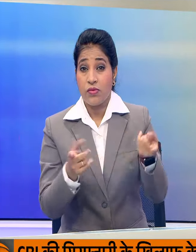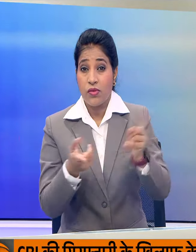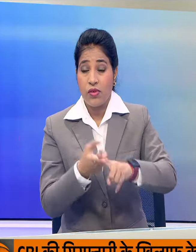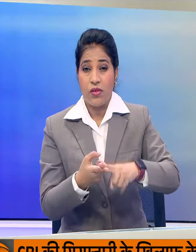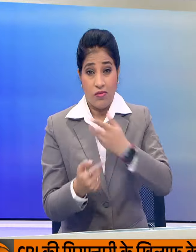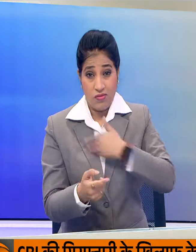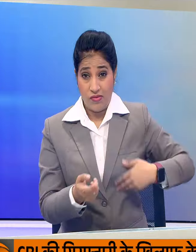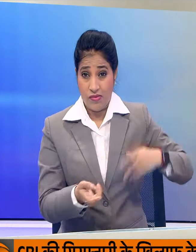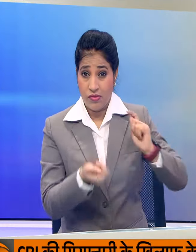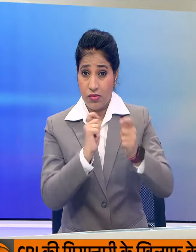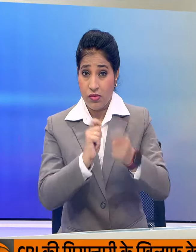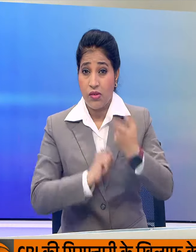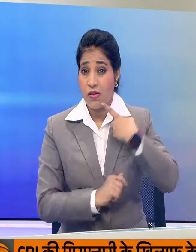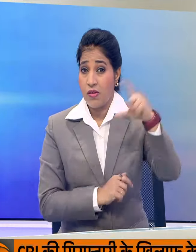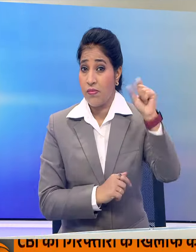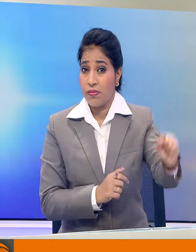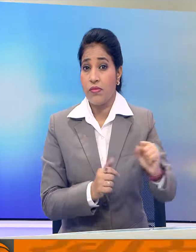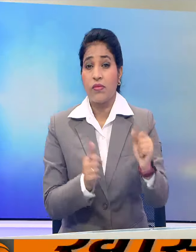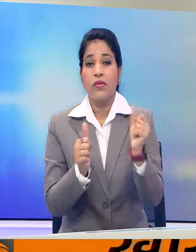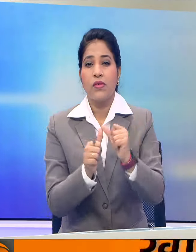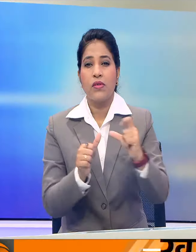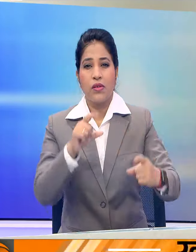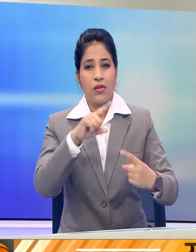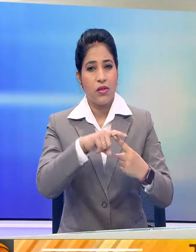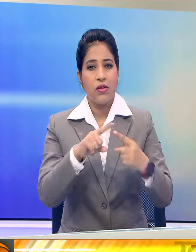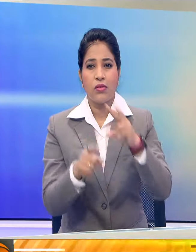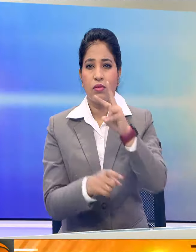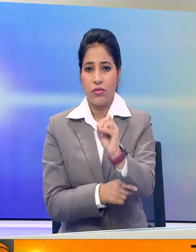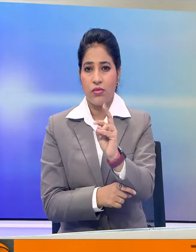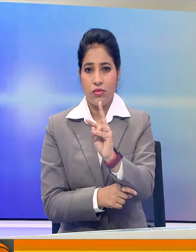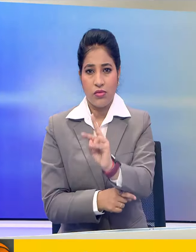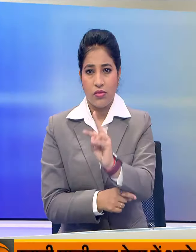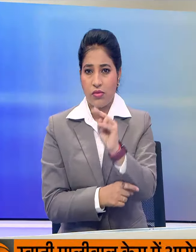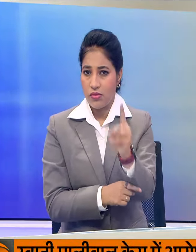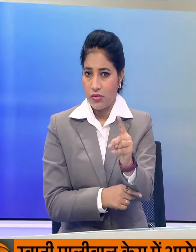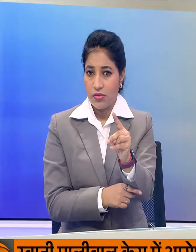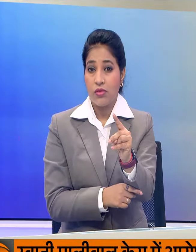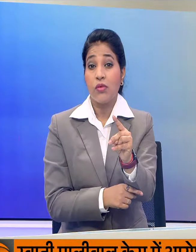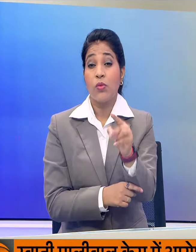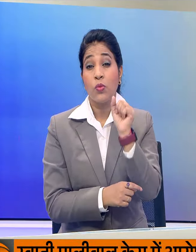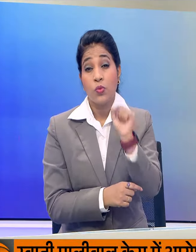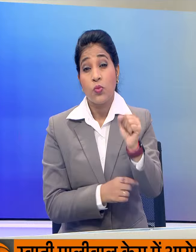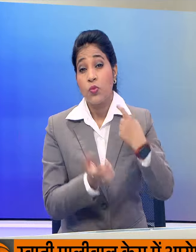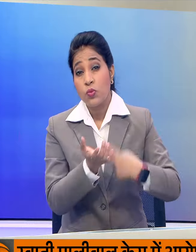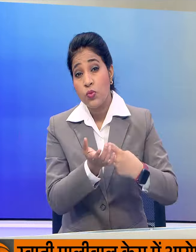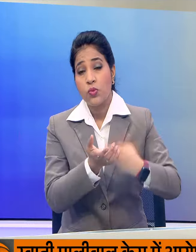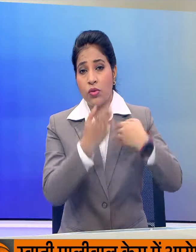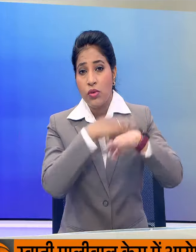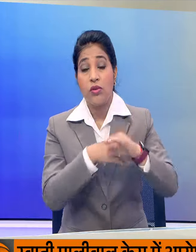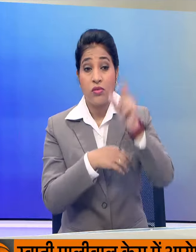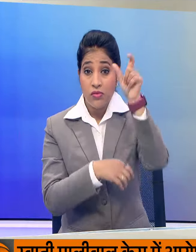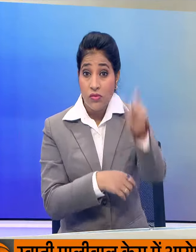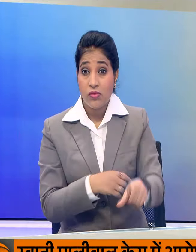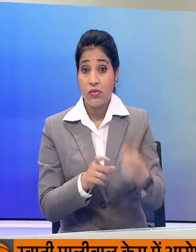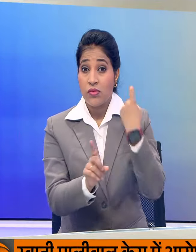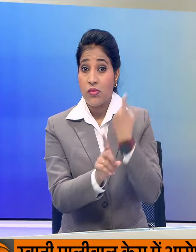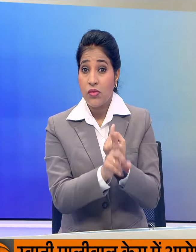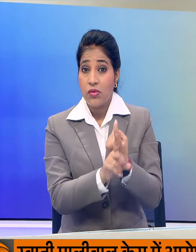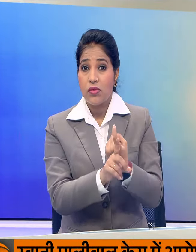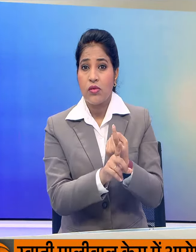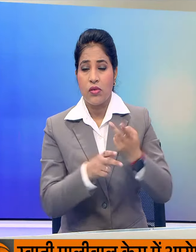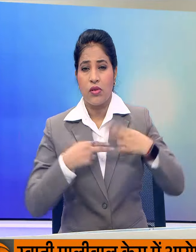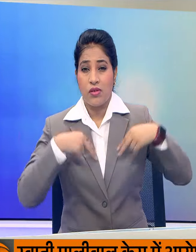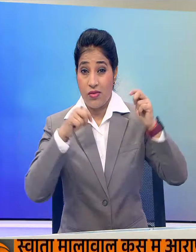धर्म संपरिवर्तन प्रती शेद अधीनियम 2021 के तहट एक आरोपी कैलाश की